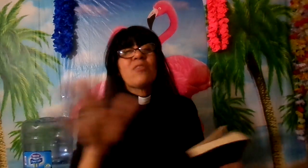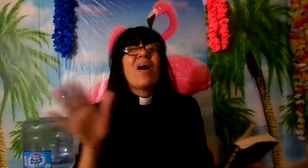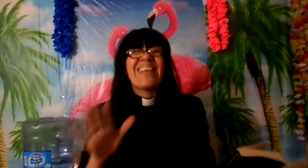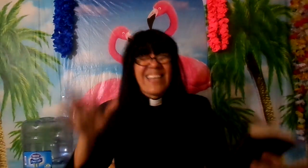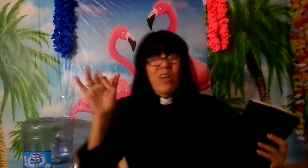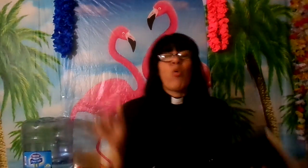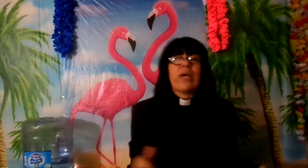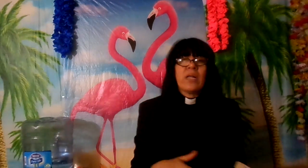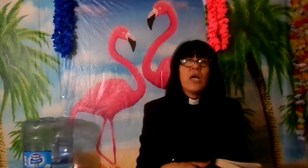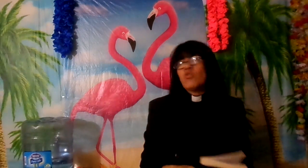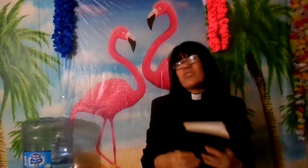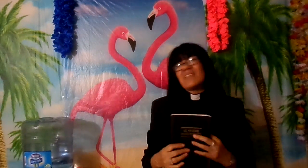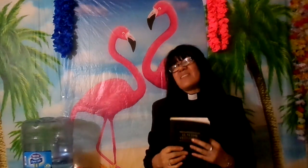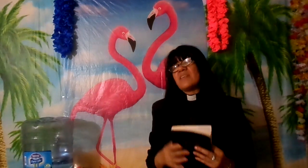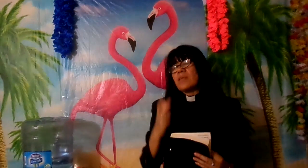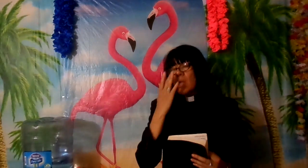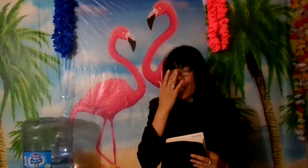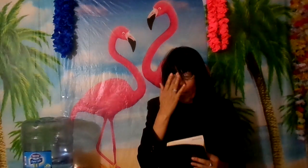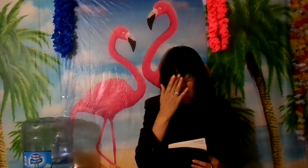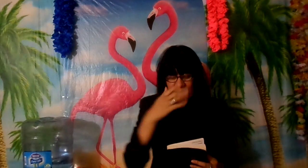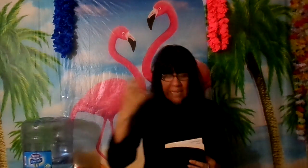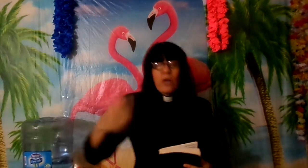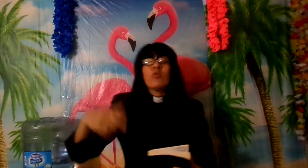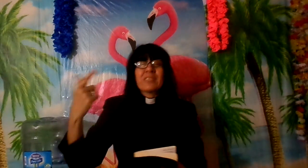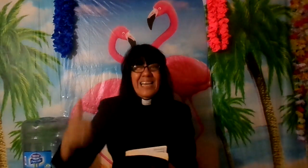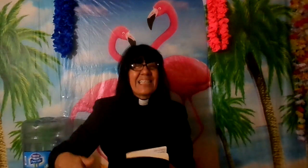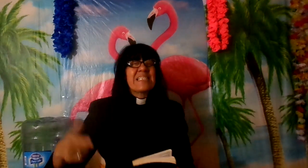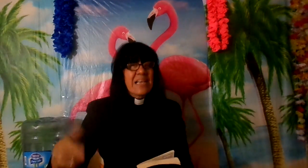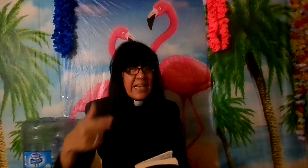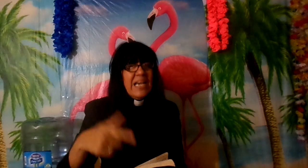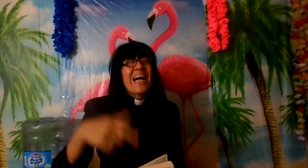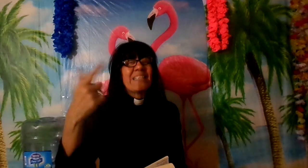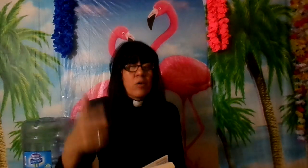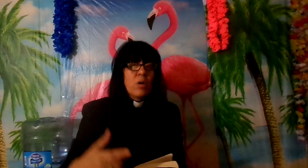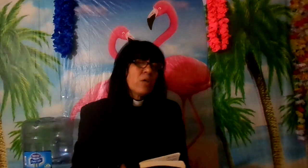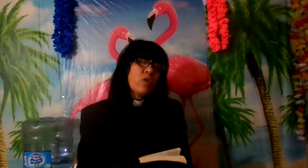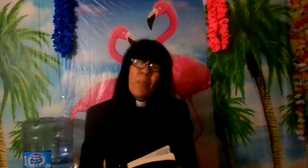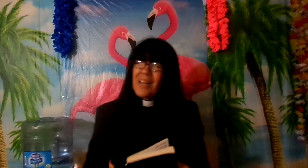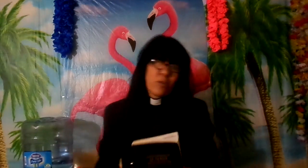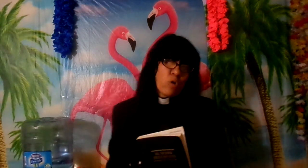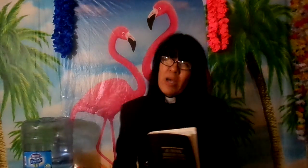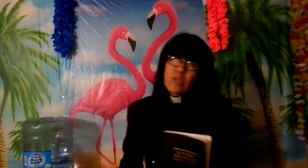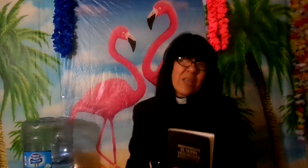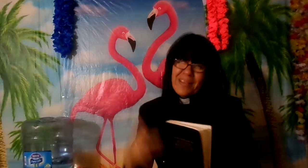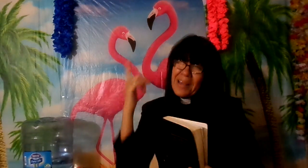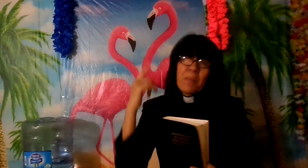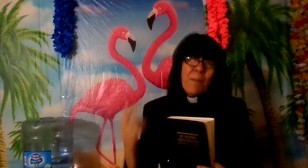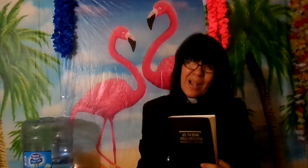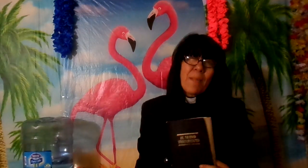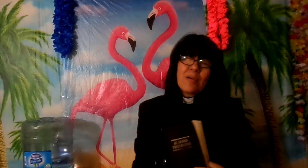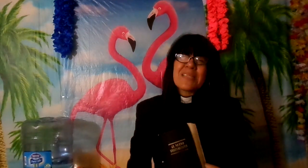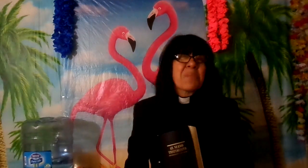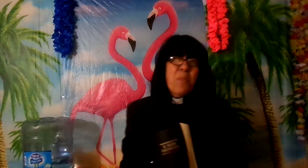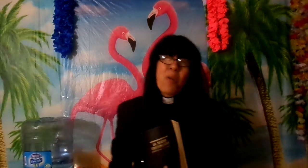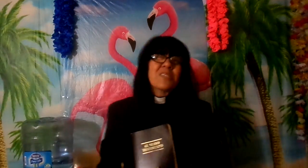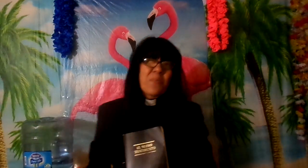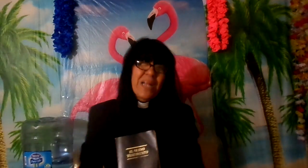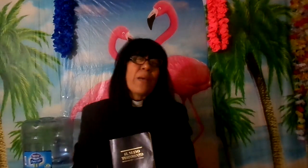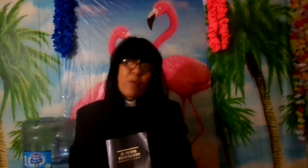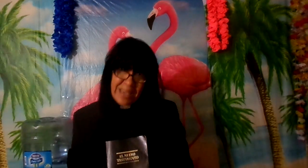no hay en qué coger no se deciden lo que quiere decir que contradicen a quién a Dios Dios apelando todo eso de ahí arriba para acá abajo y dice mi pueblo se pierde ¿por qué?